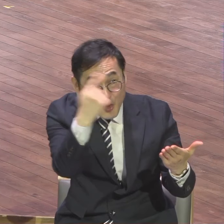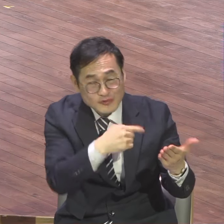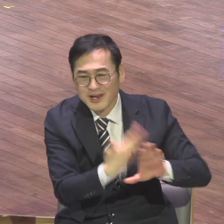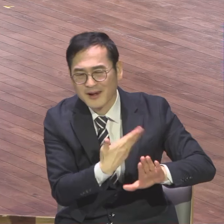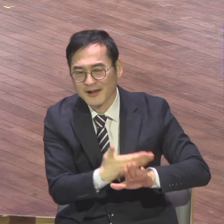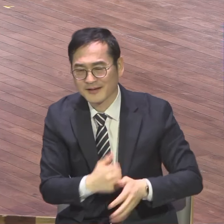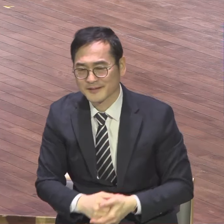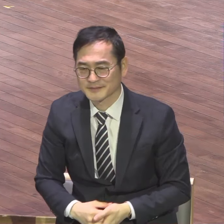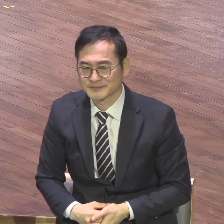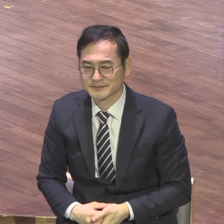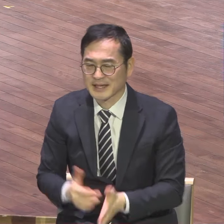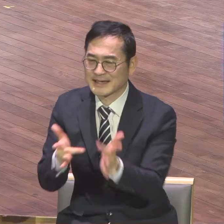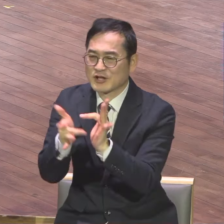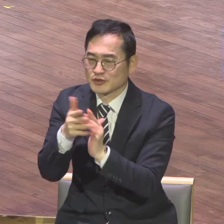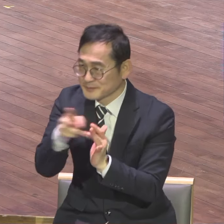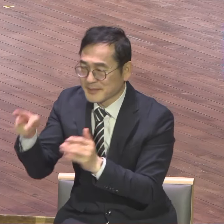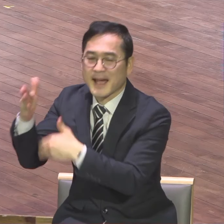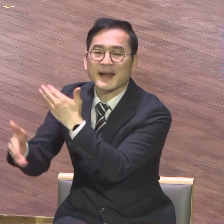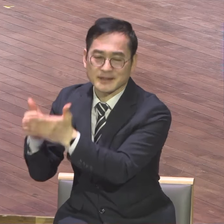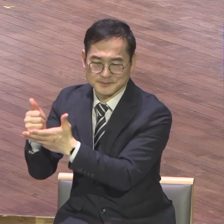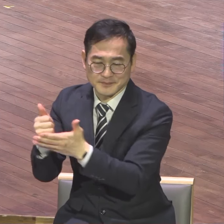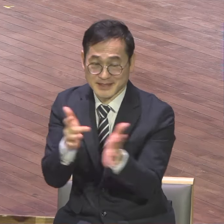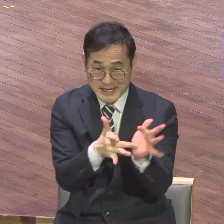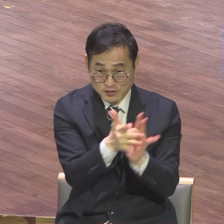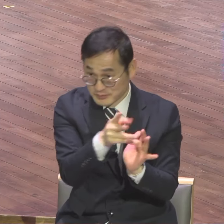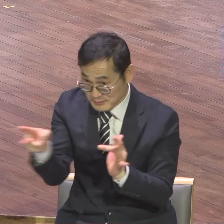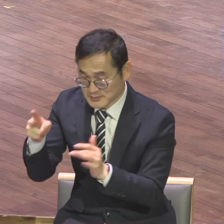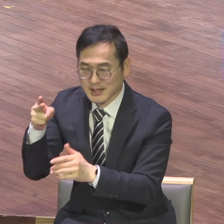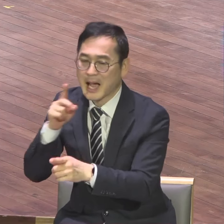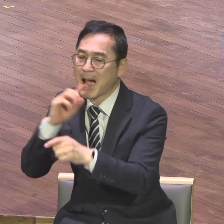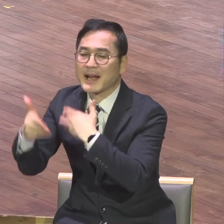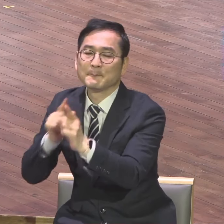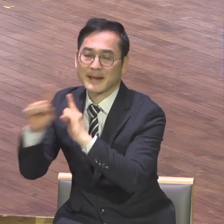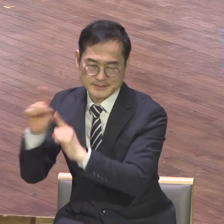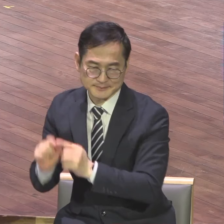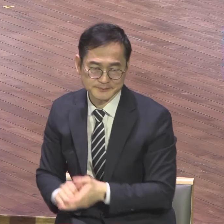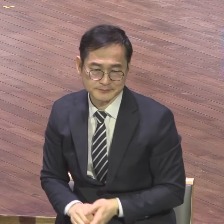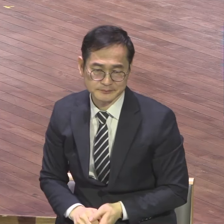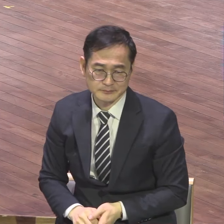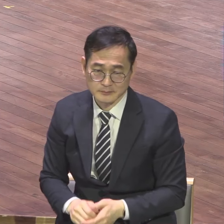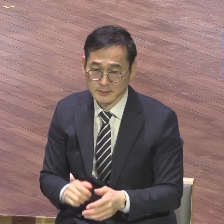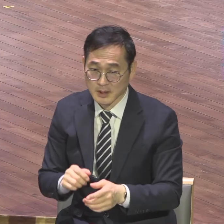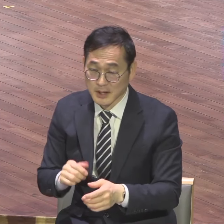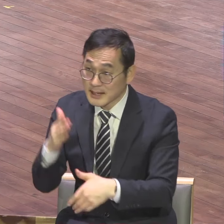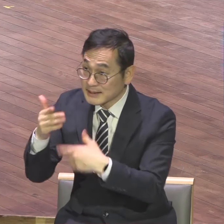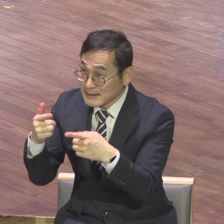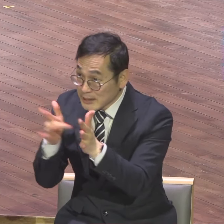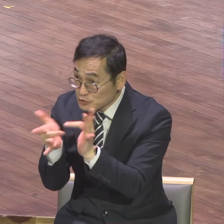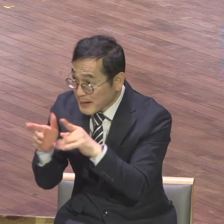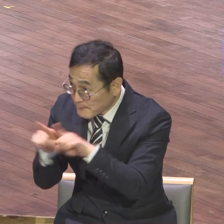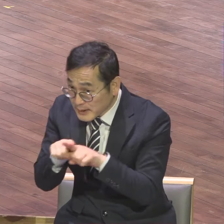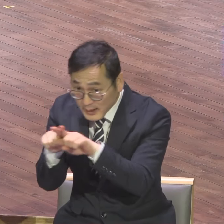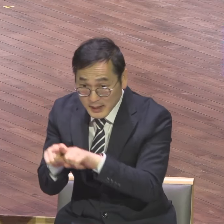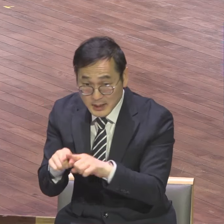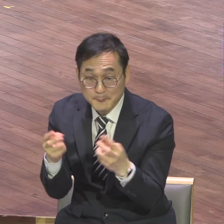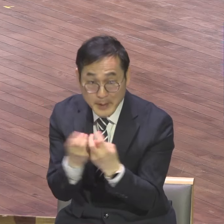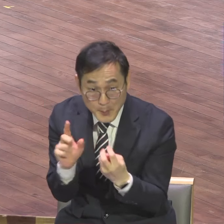예수님은 말씀이세요 예수님과 함께 있는 방법이 뭐냐 말씀과 기도 두 개예요 말씀 말씀과 기도